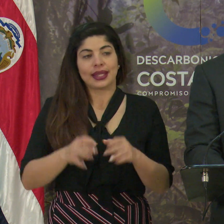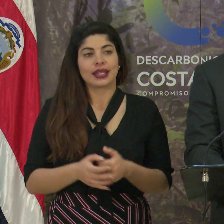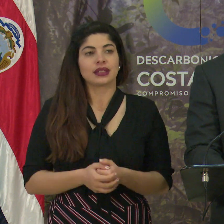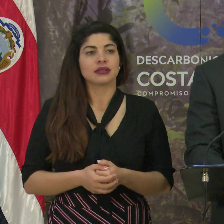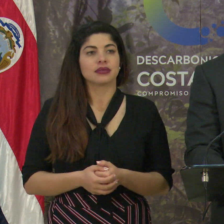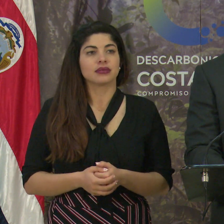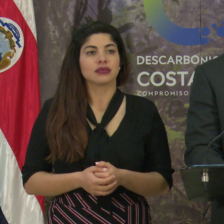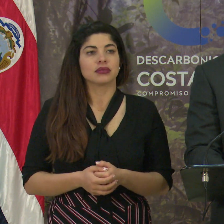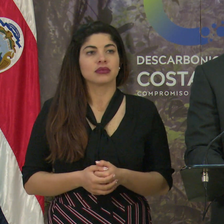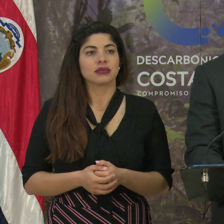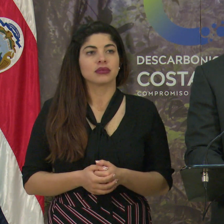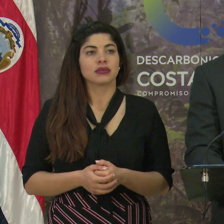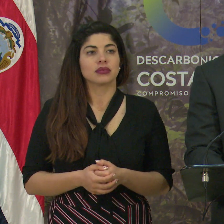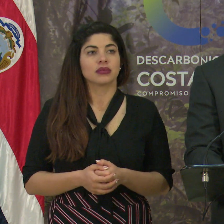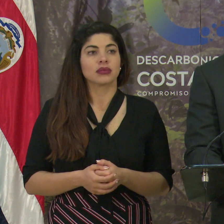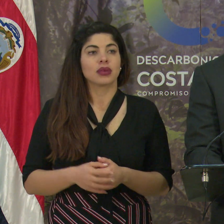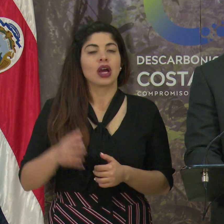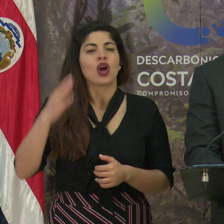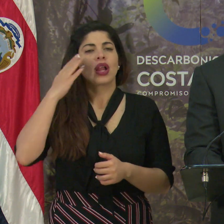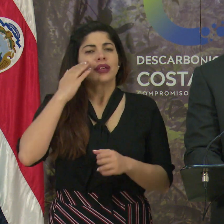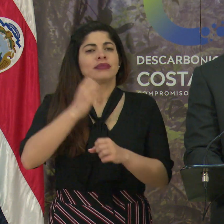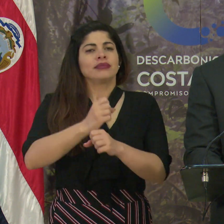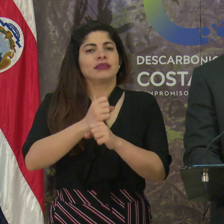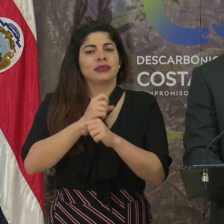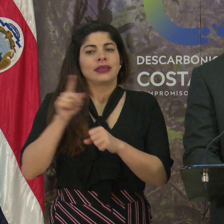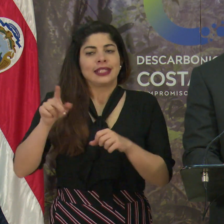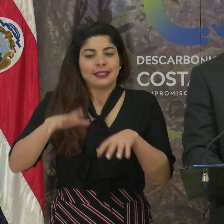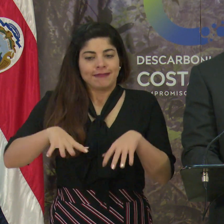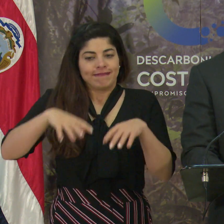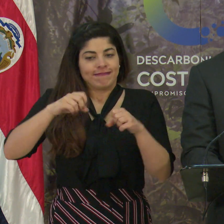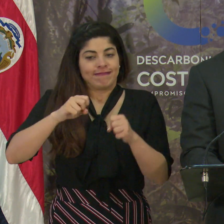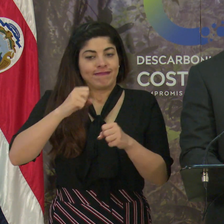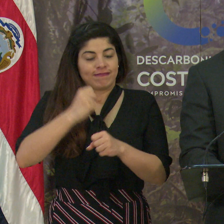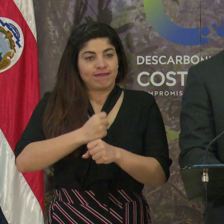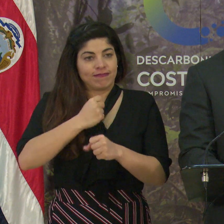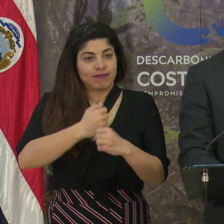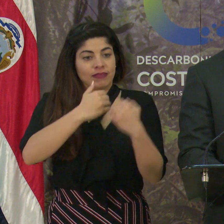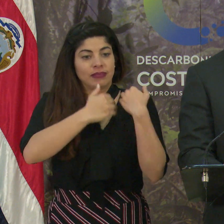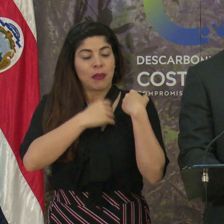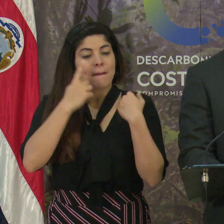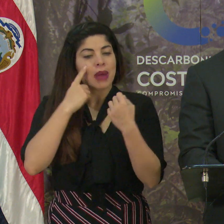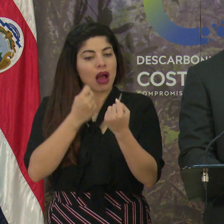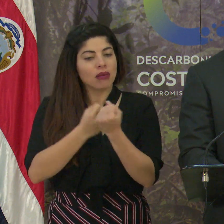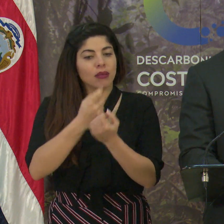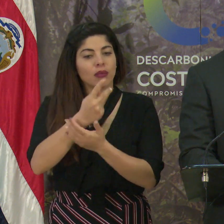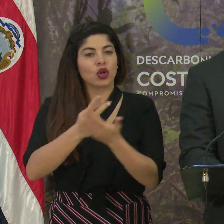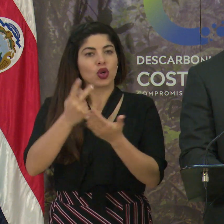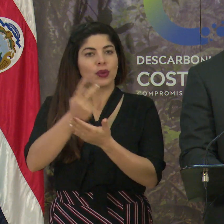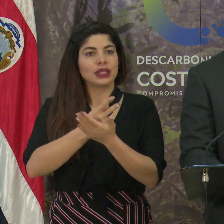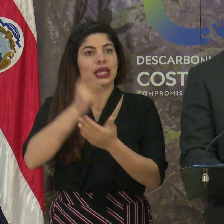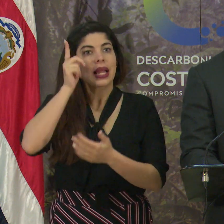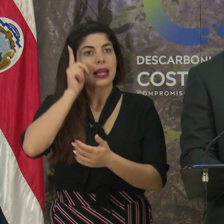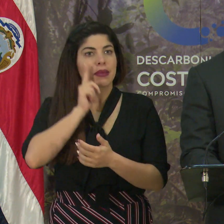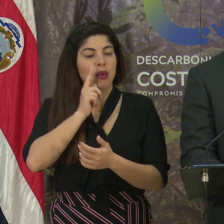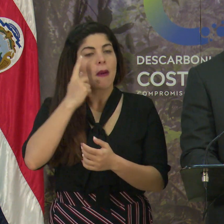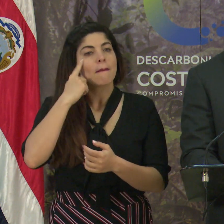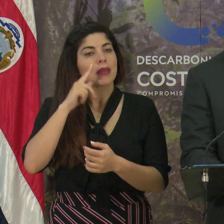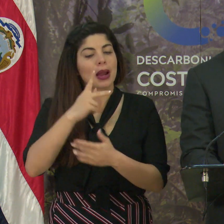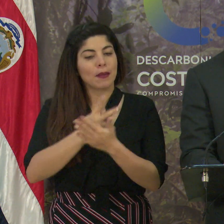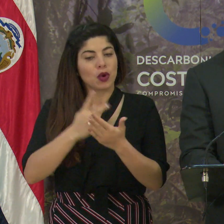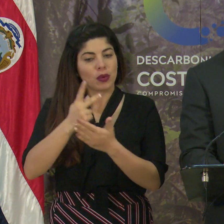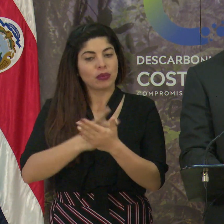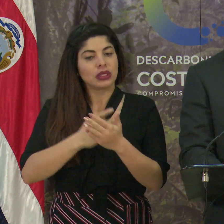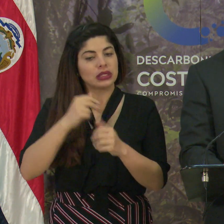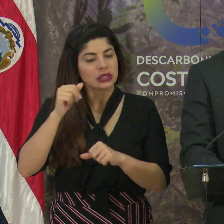con la convicción de que ella asume esta tarea por y para la provincia de Limón, para sacar esa